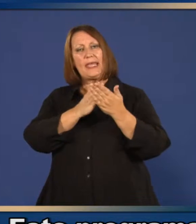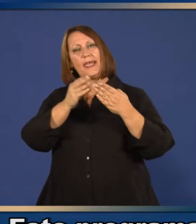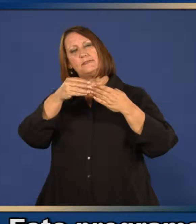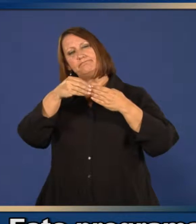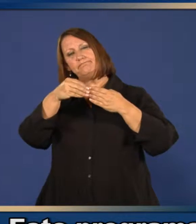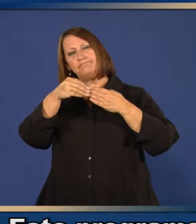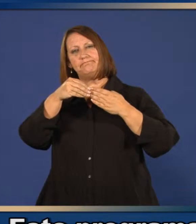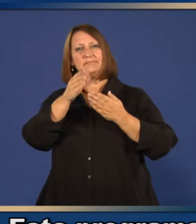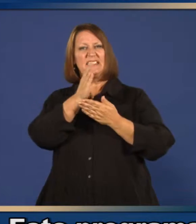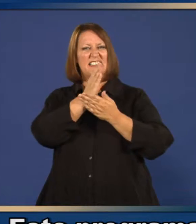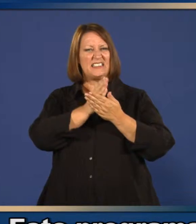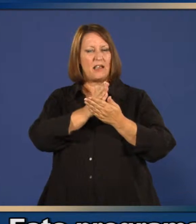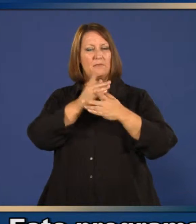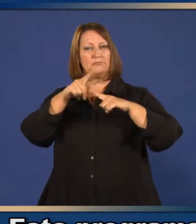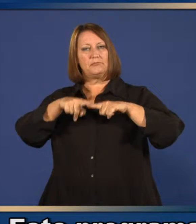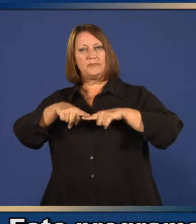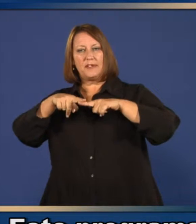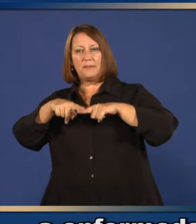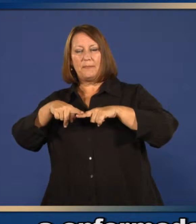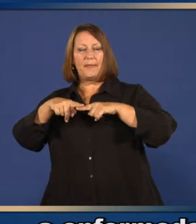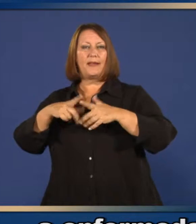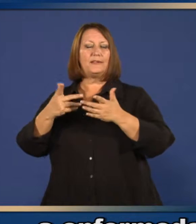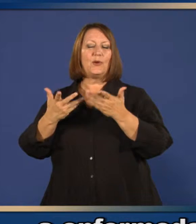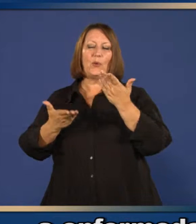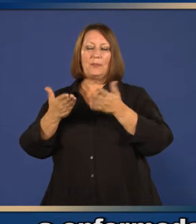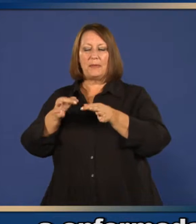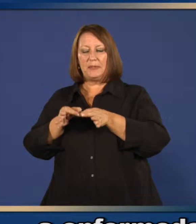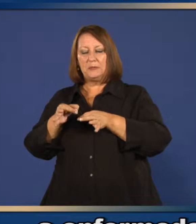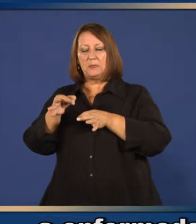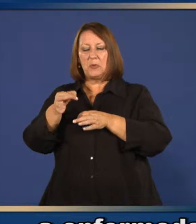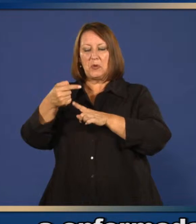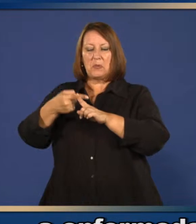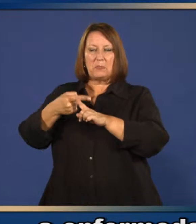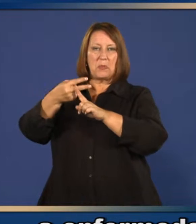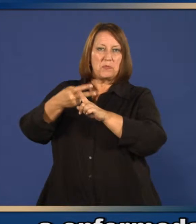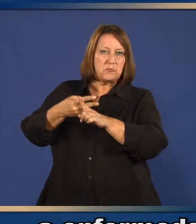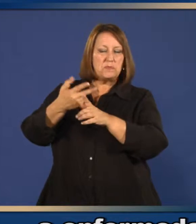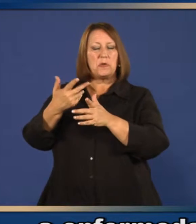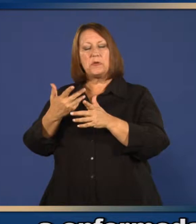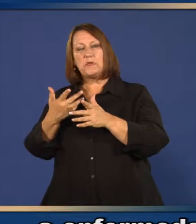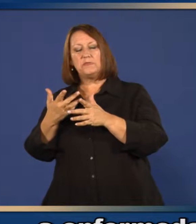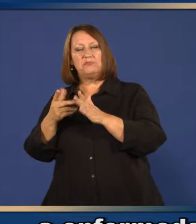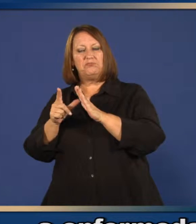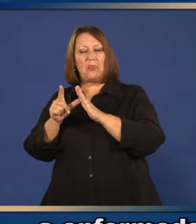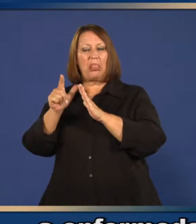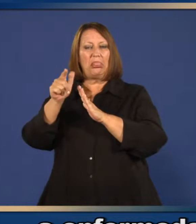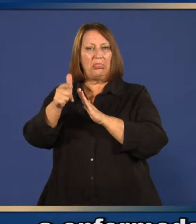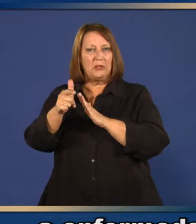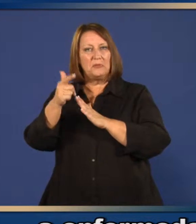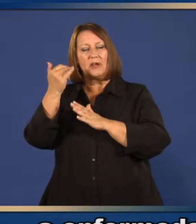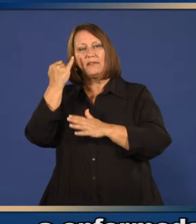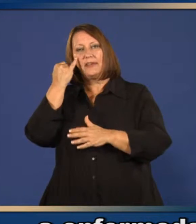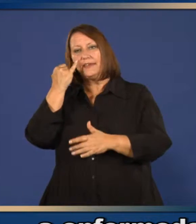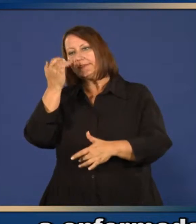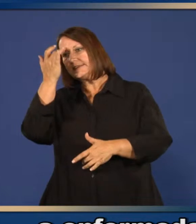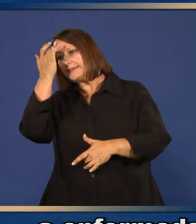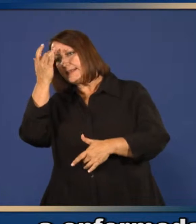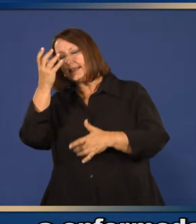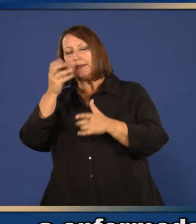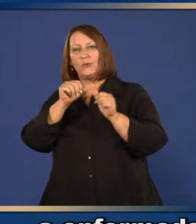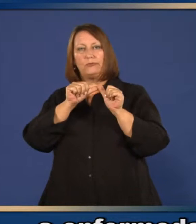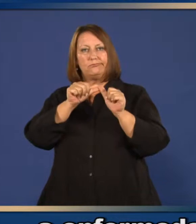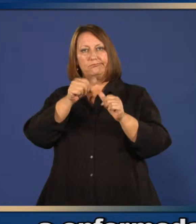de un niño lo recomienda debido a enfermedad, ciertas enfermedades crónicas u otras razones